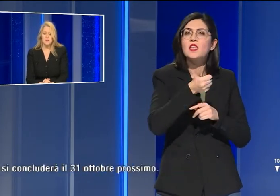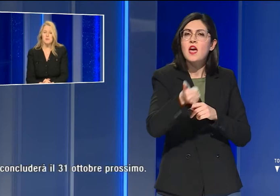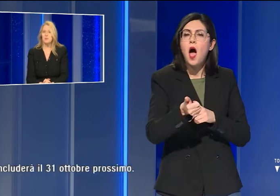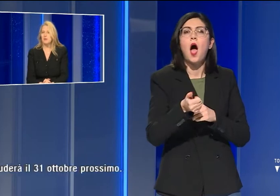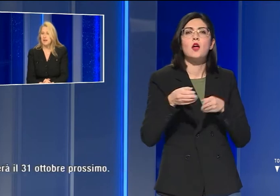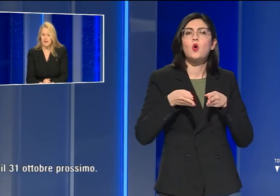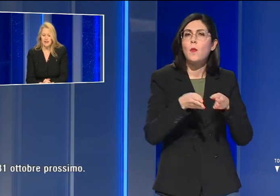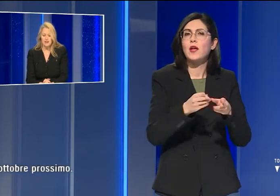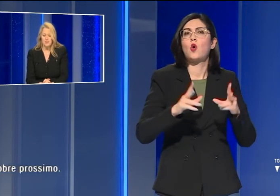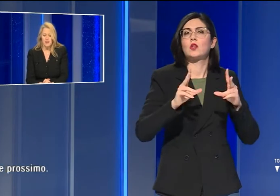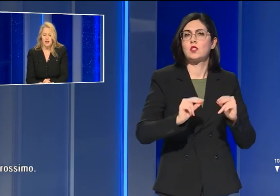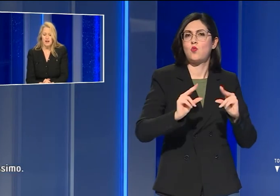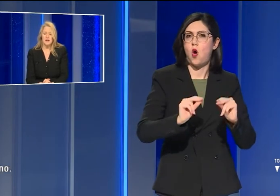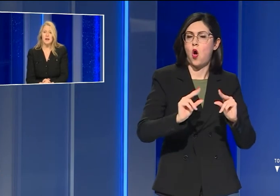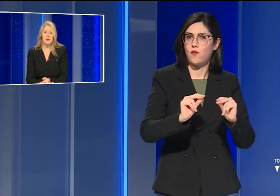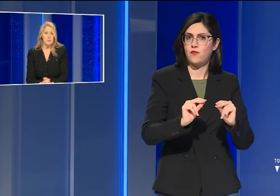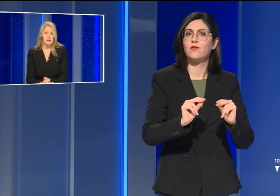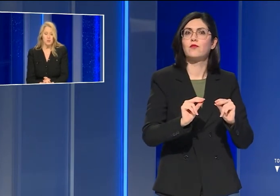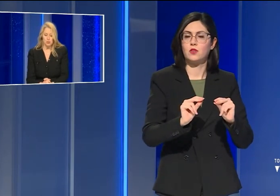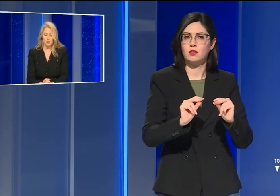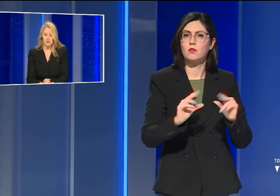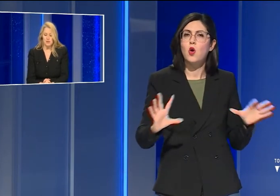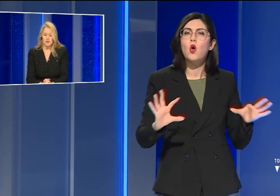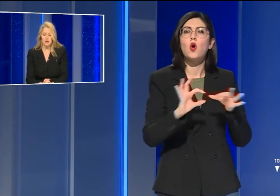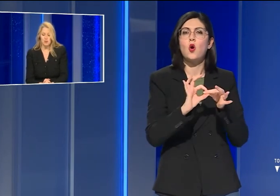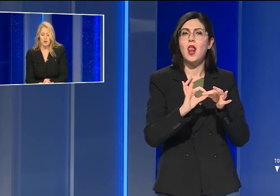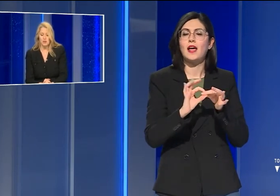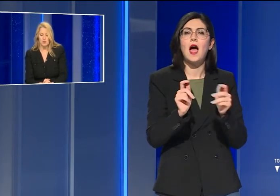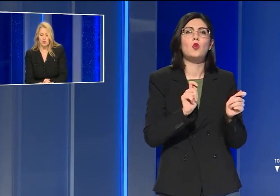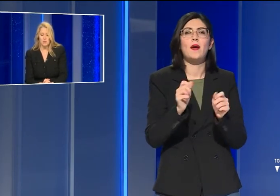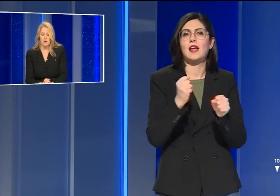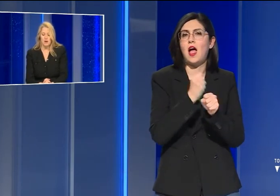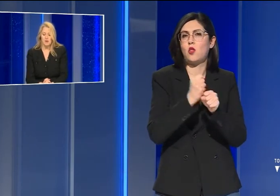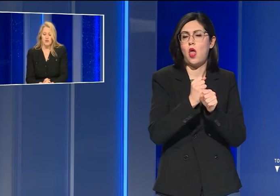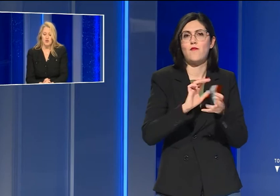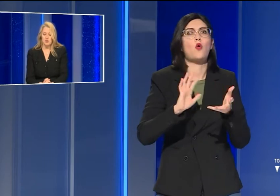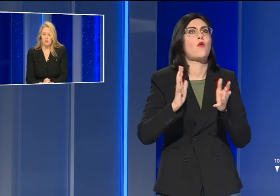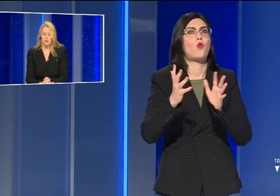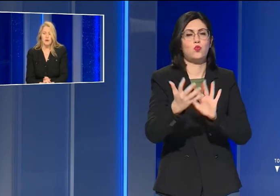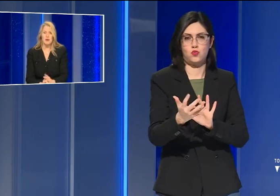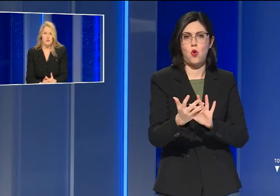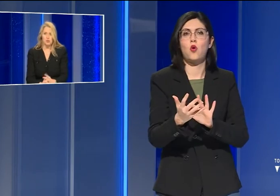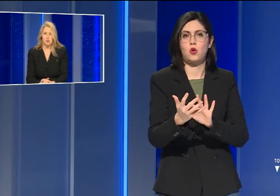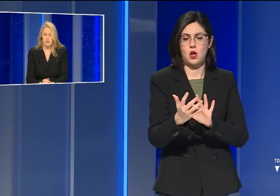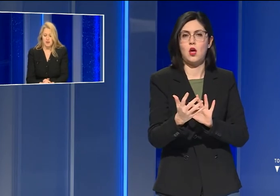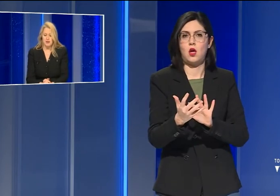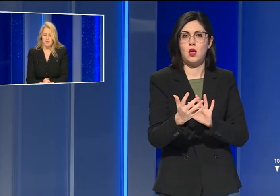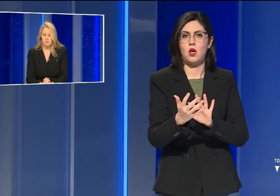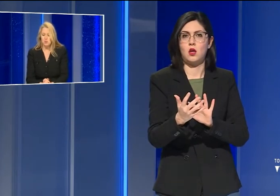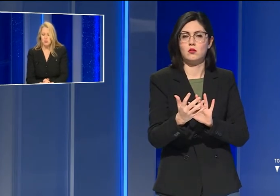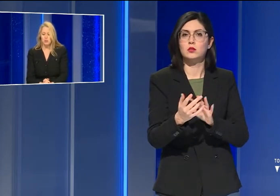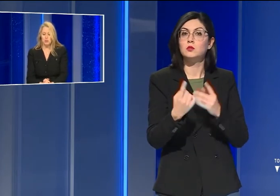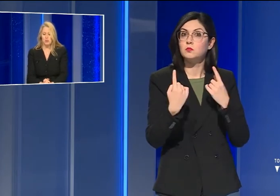sempre più aderenti alla rapida evoluzione del mercato del lavoro. Facendo e ha fatto quindi